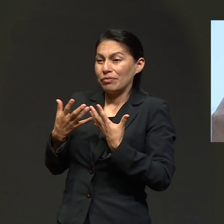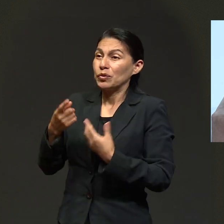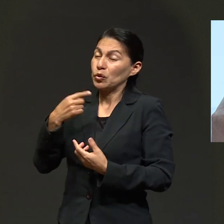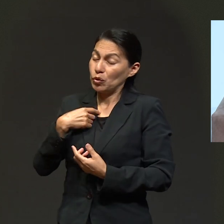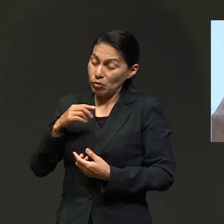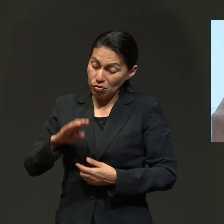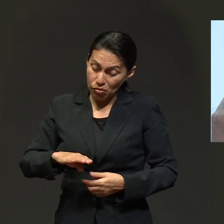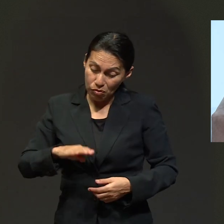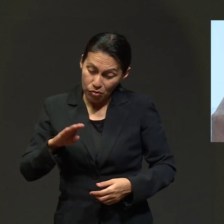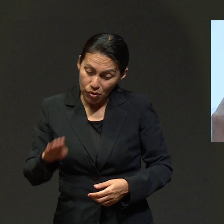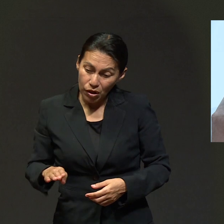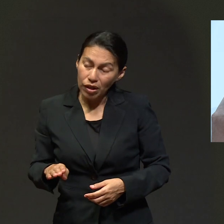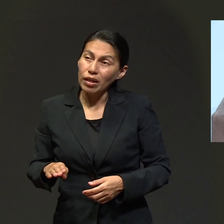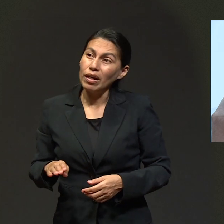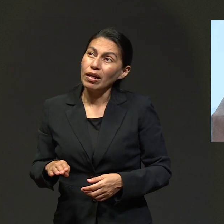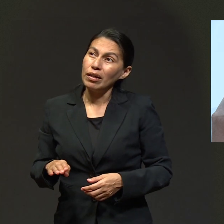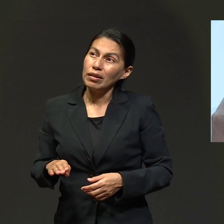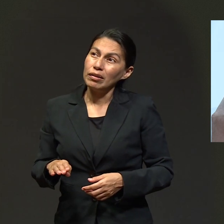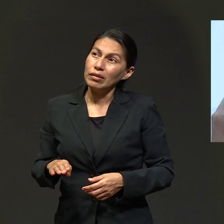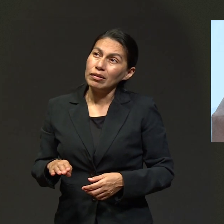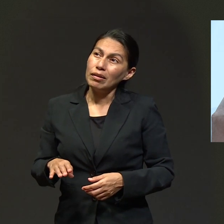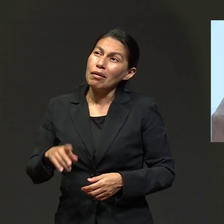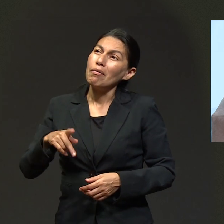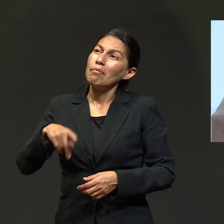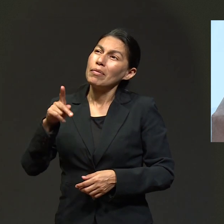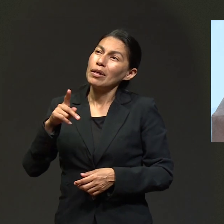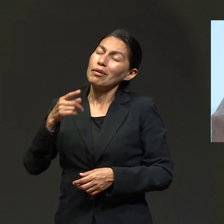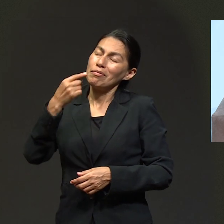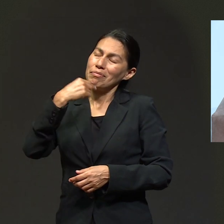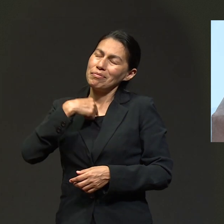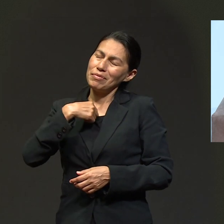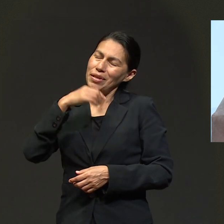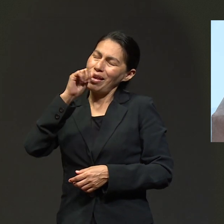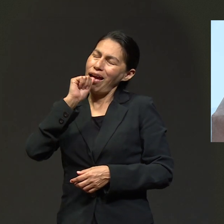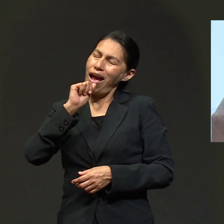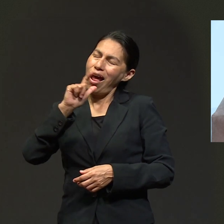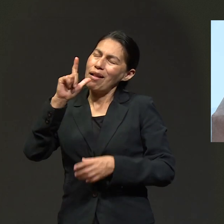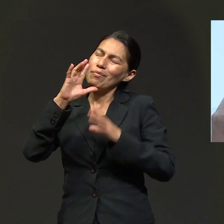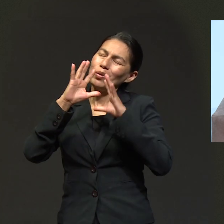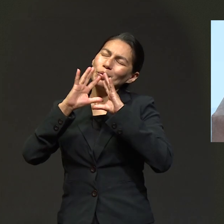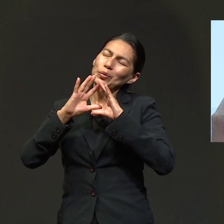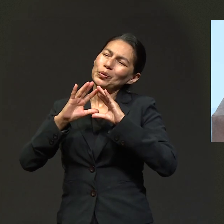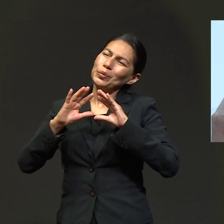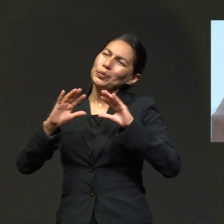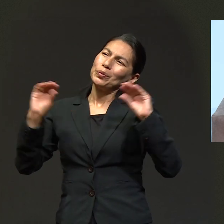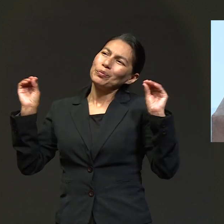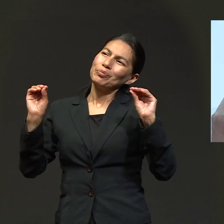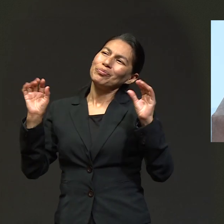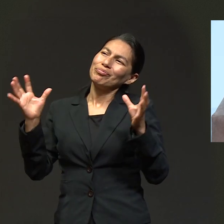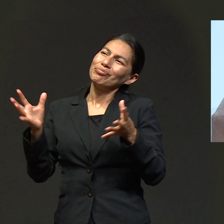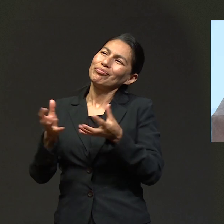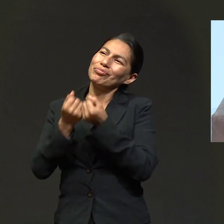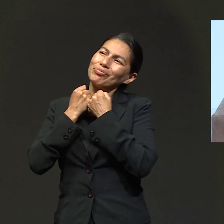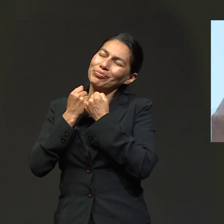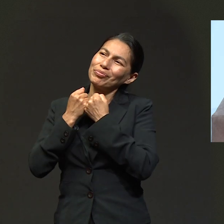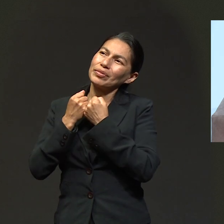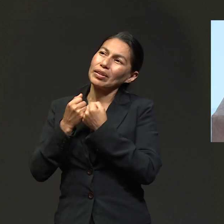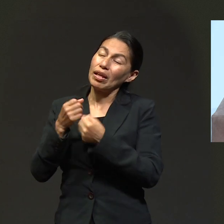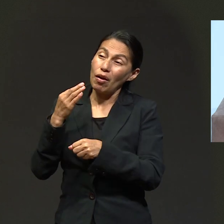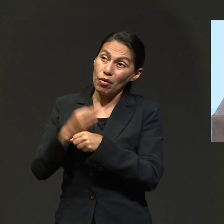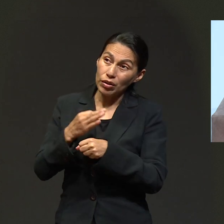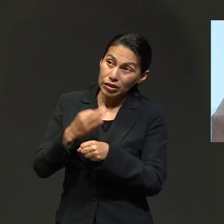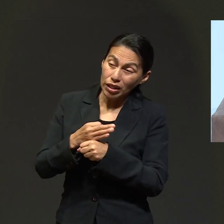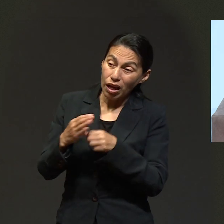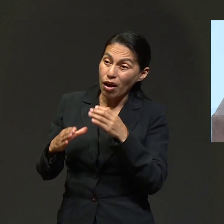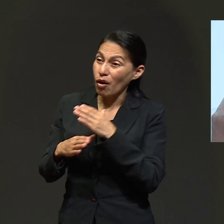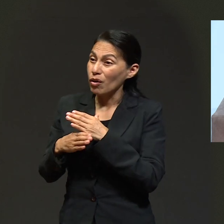en mí. Ya sea, pastor, que yo tenga que bajar al descanso, pero con la sanidad del alma. La del alma. Porque